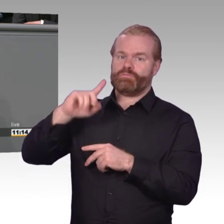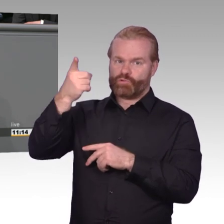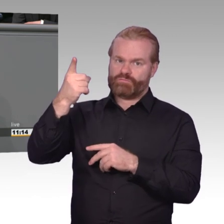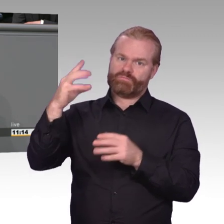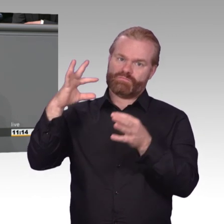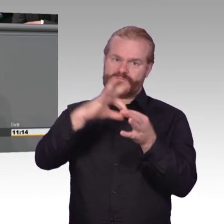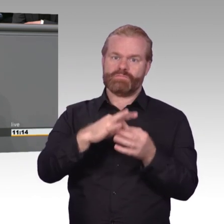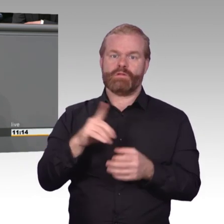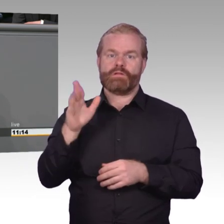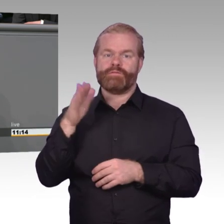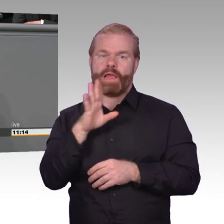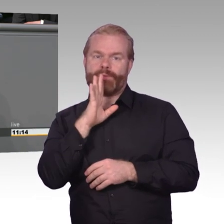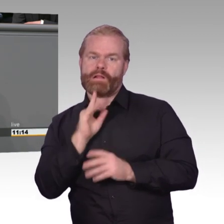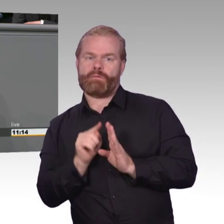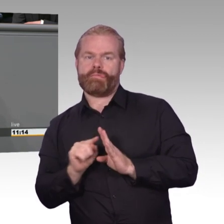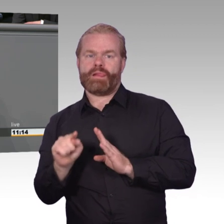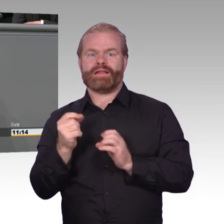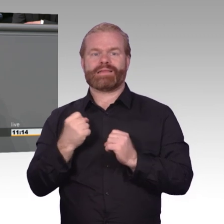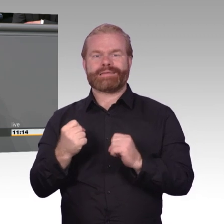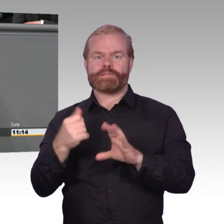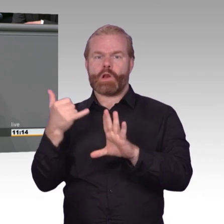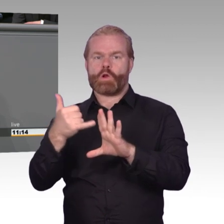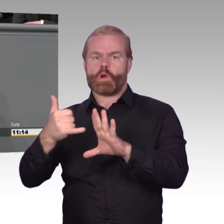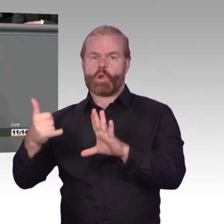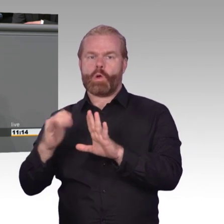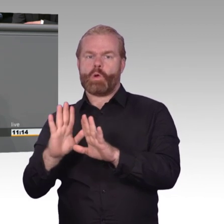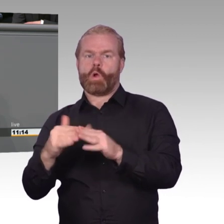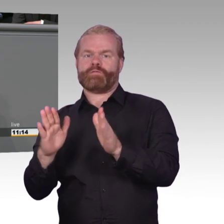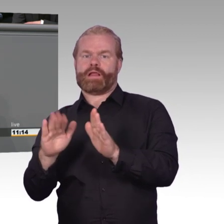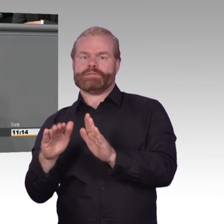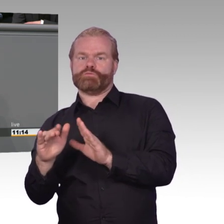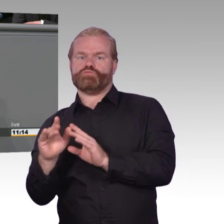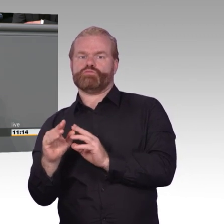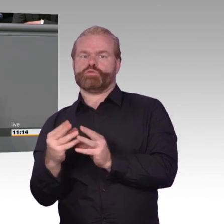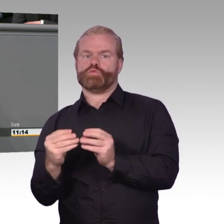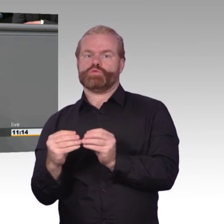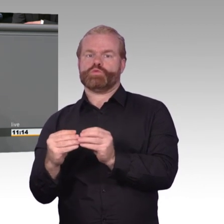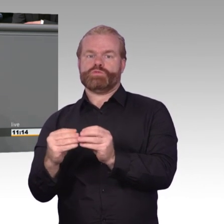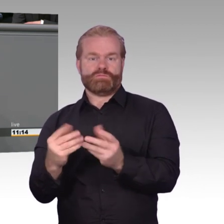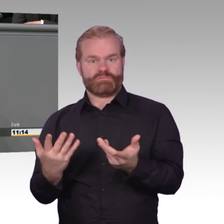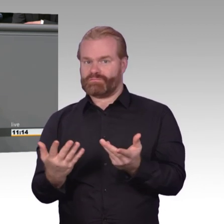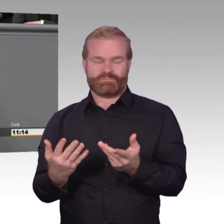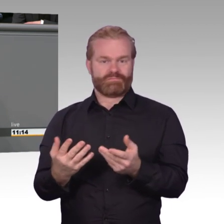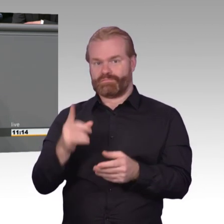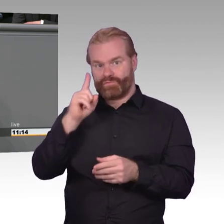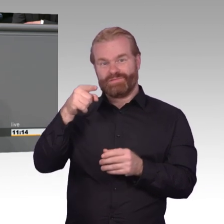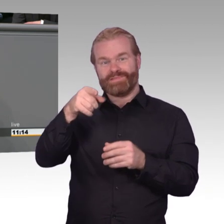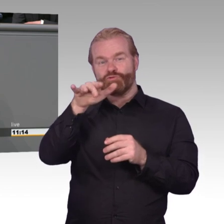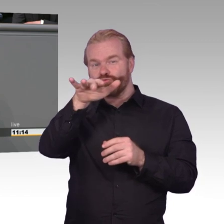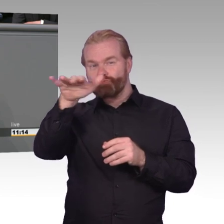Grundrechte ist eine Geschichte der Einschränkung dieser Rechte. Das wollen wir jetzt ändern. Kommen Sie bitte zum